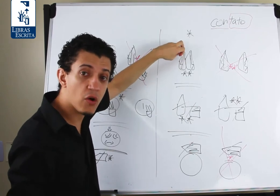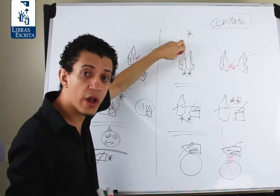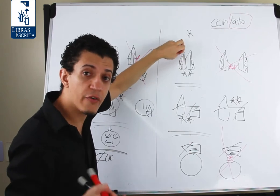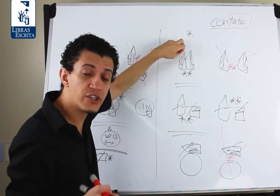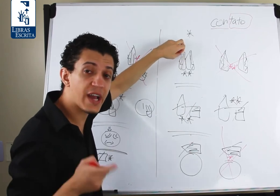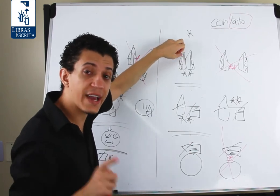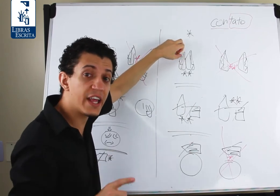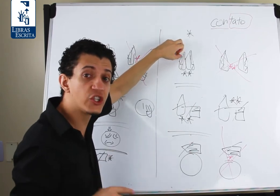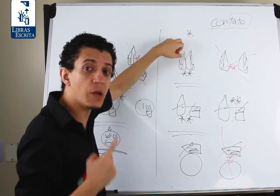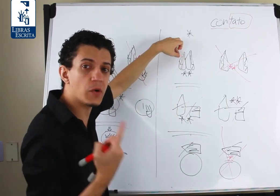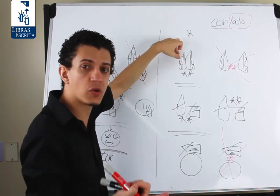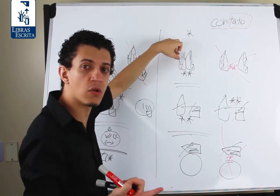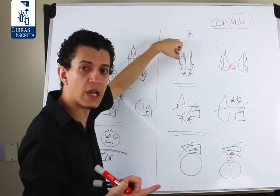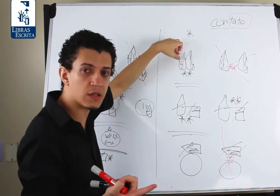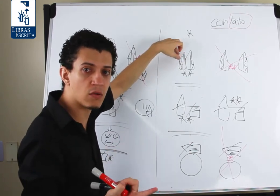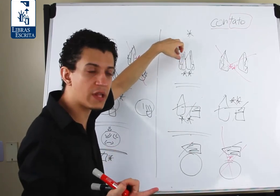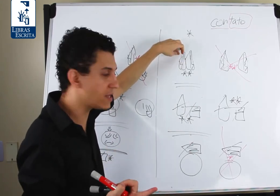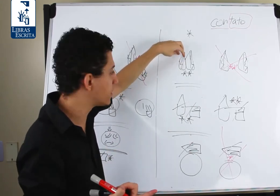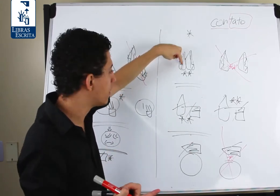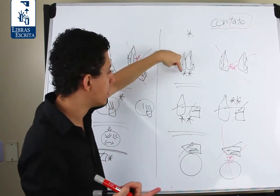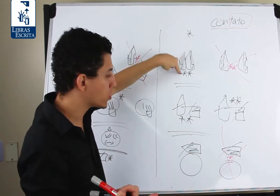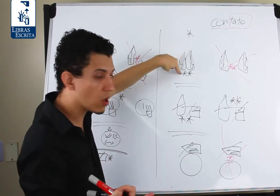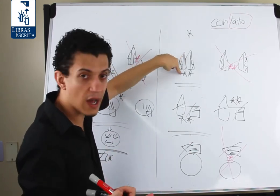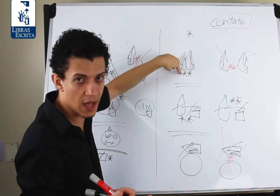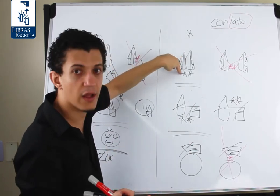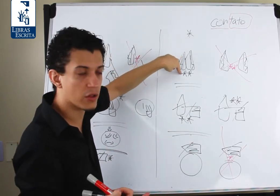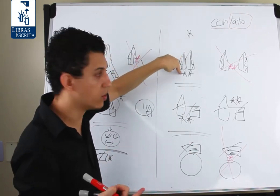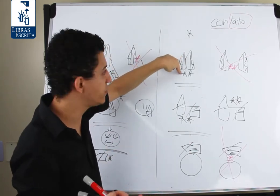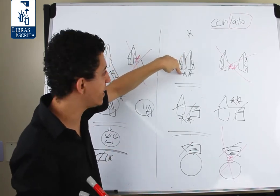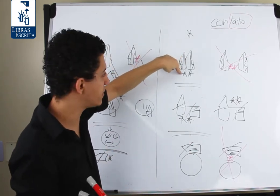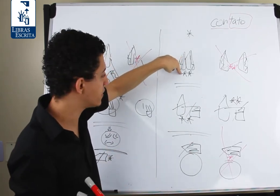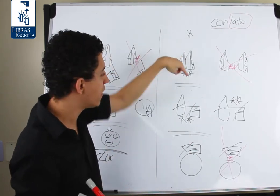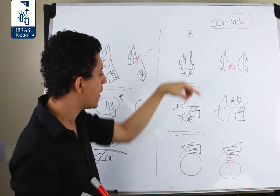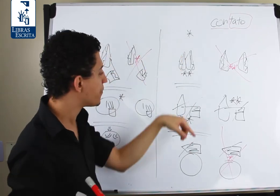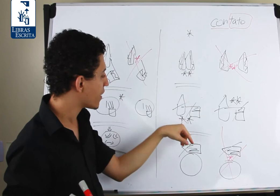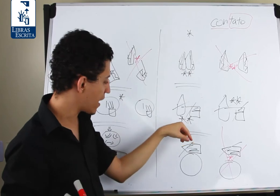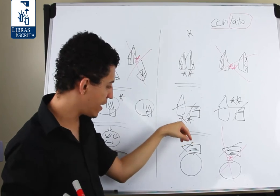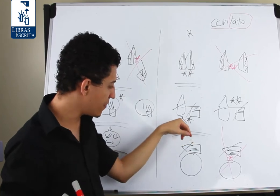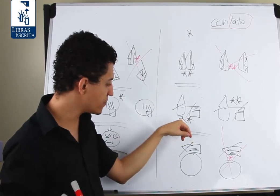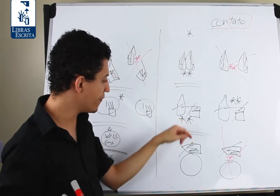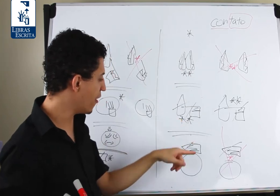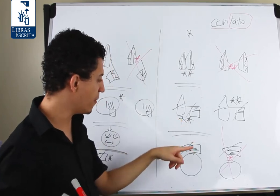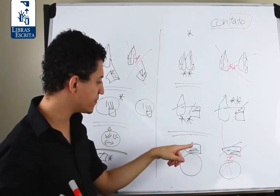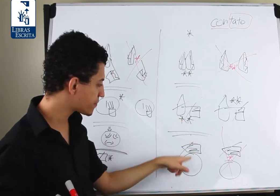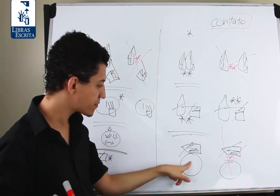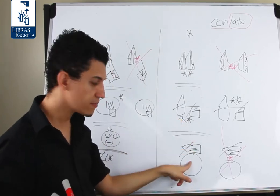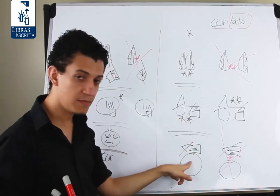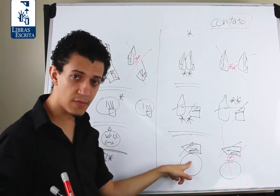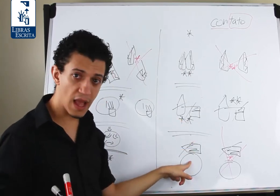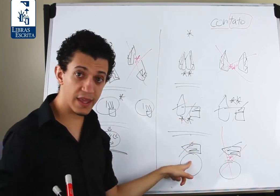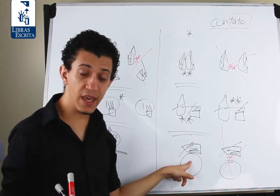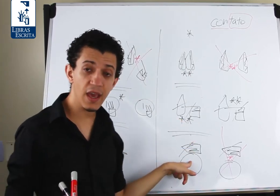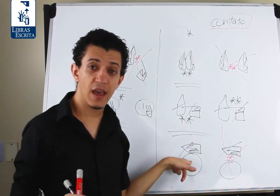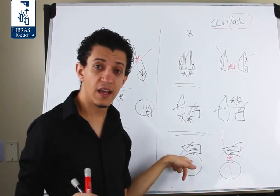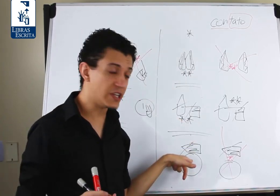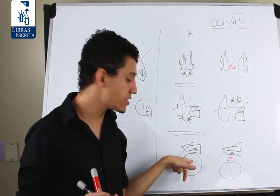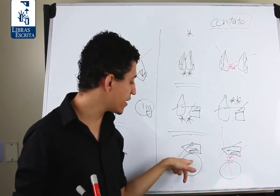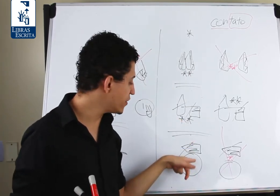agora eu vou indicar que tipo de contato acontece. Tocar duas vezes. Aqui é a mesma forma. Aqui, já escrevi